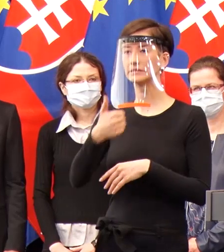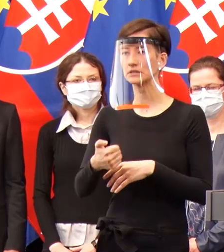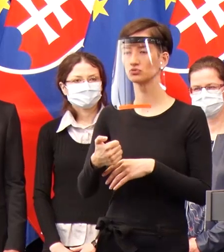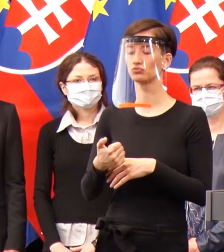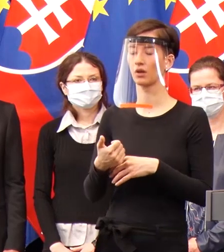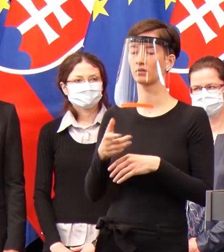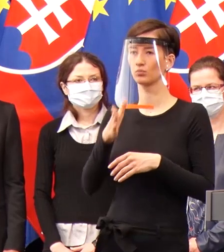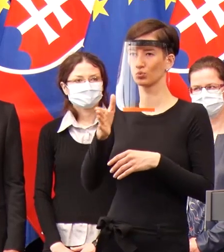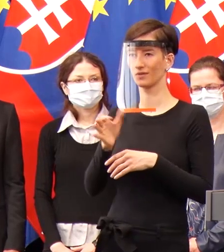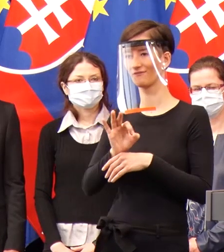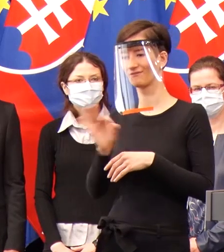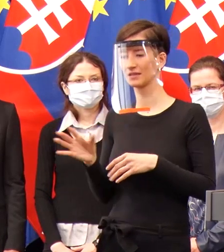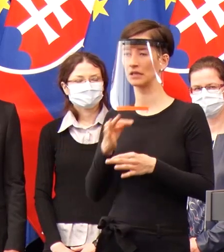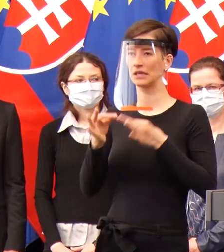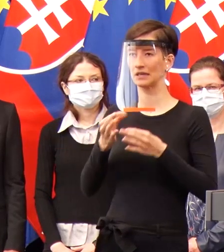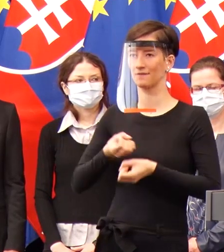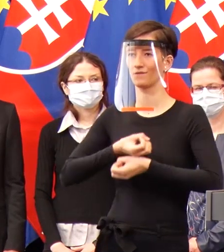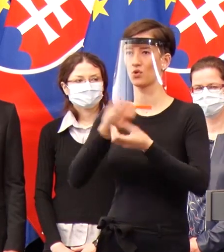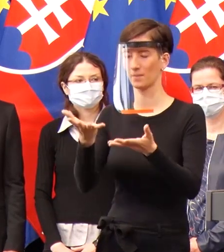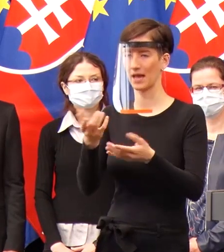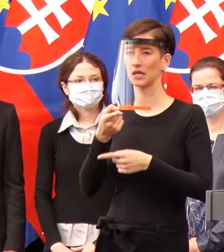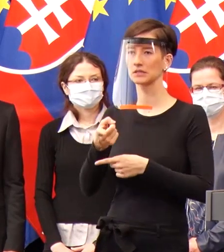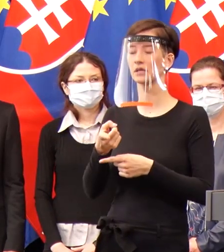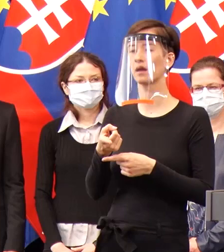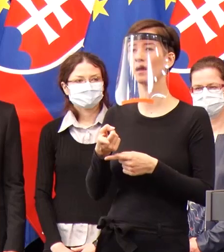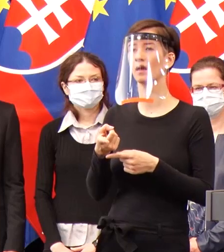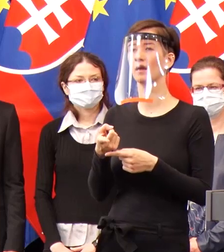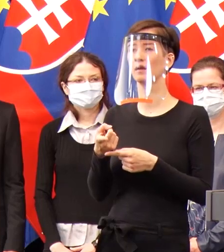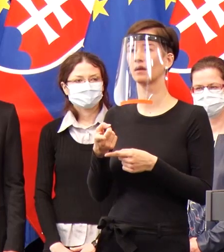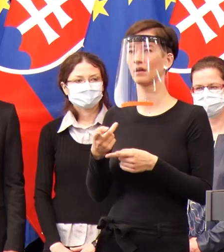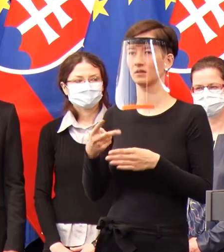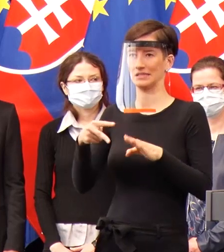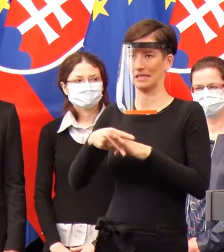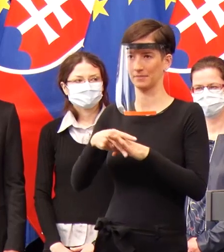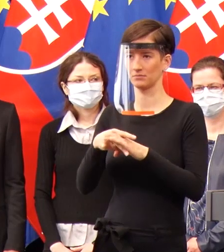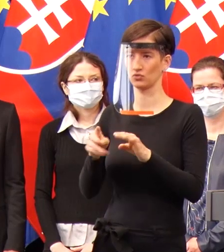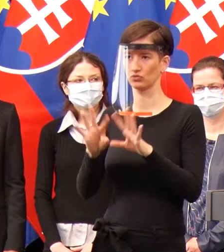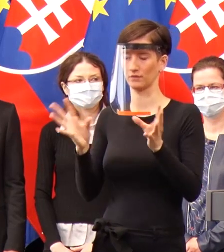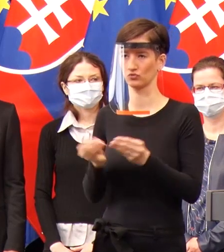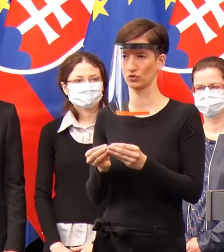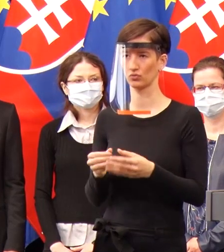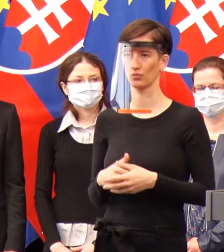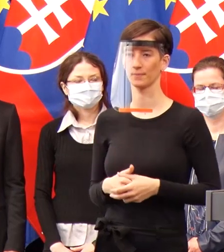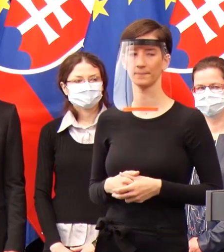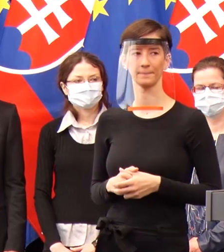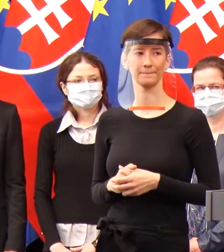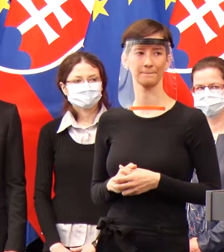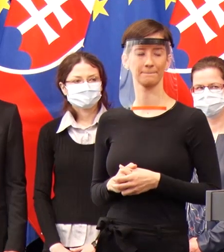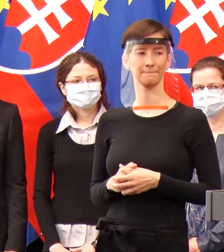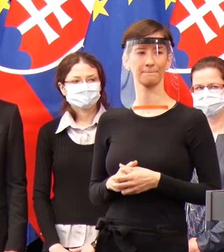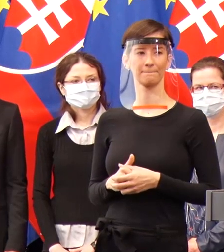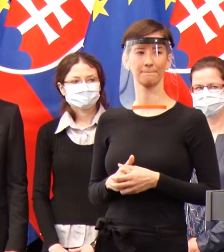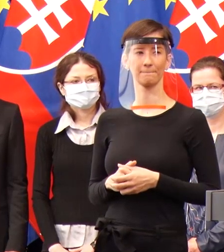aj tu sme podnikli také kroky, aby bolo na dlhšiu dobu zabezpečené potrebné množstvo testovaní. A ešte by som mala